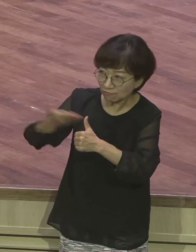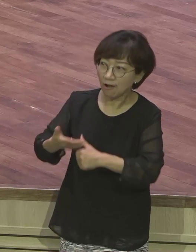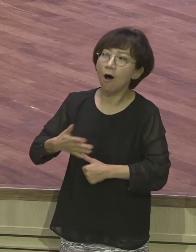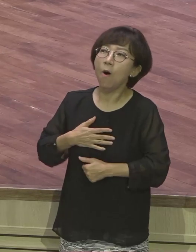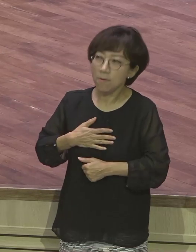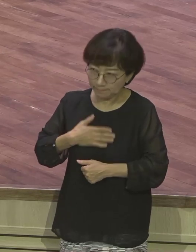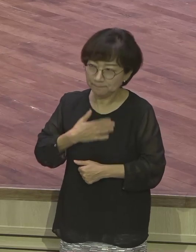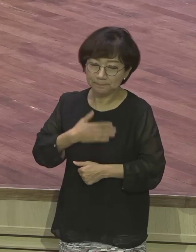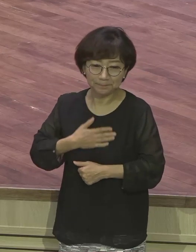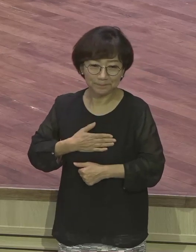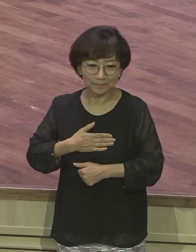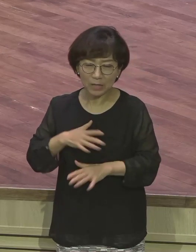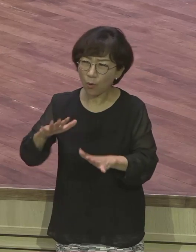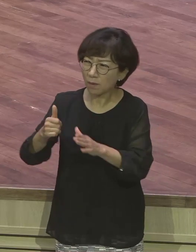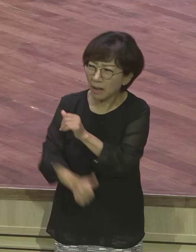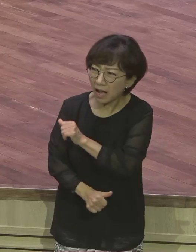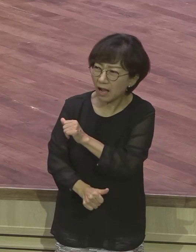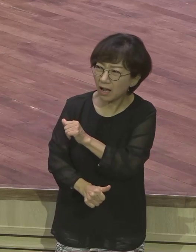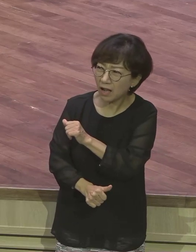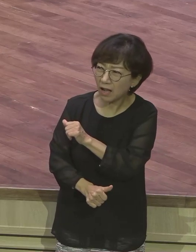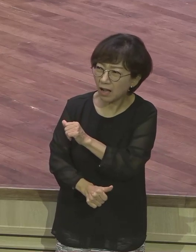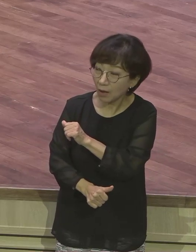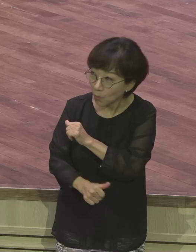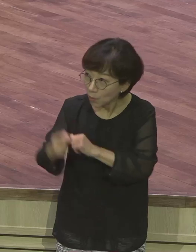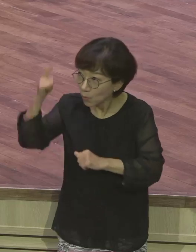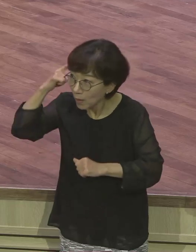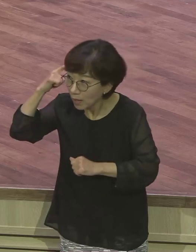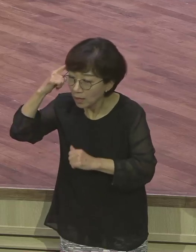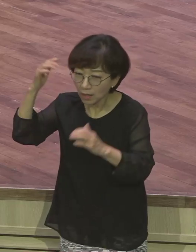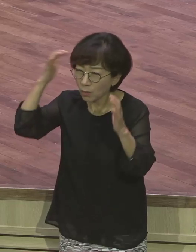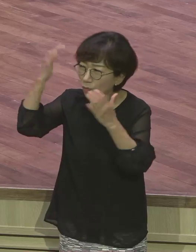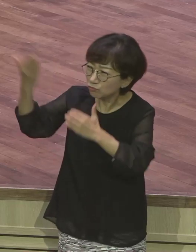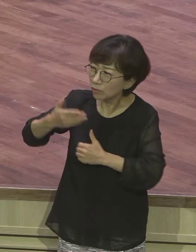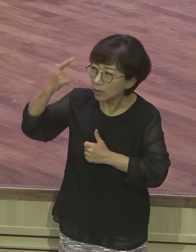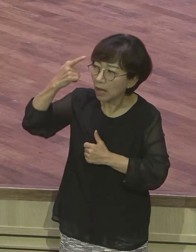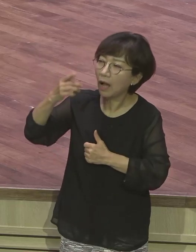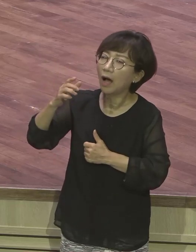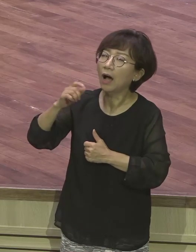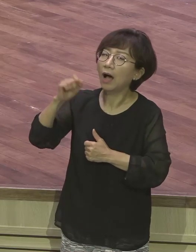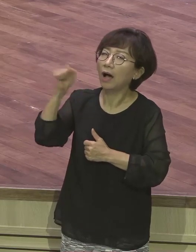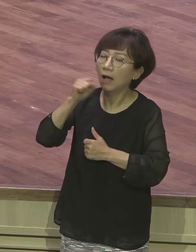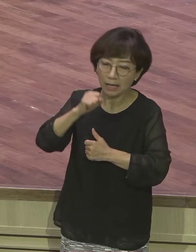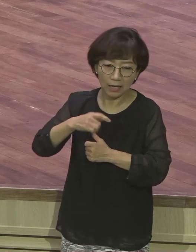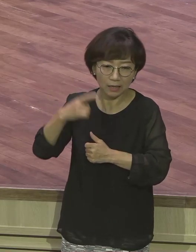이 실패를 주시는 거구나 이 고통을 주시는 거구나 하나님 내가 영적으로 깨어있게 만들기